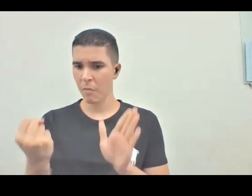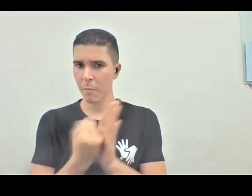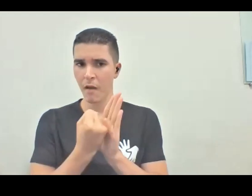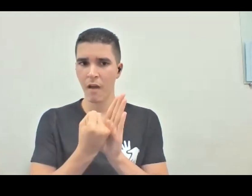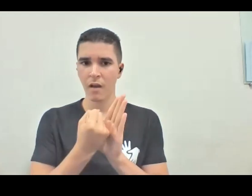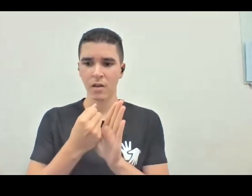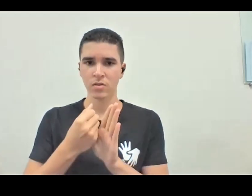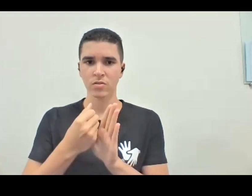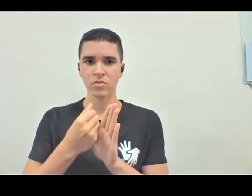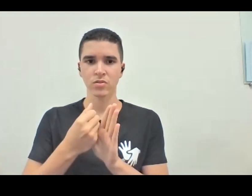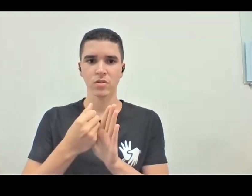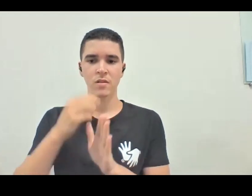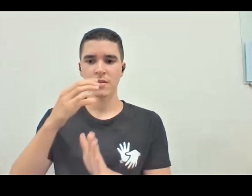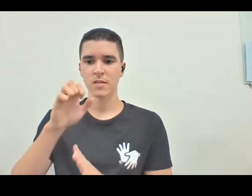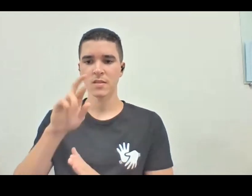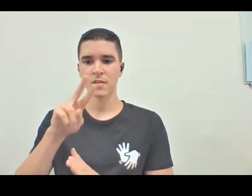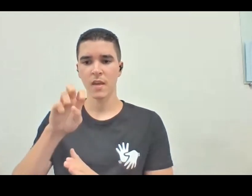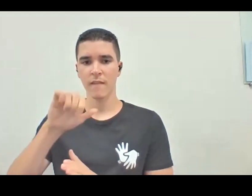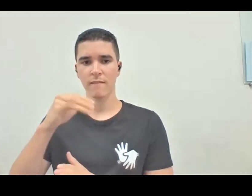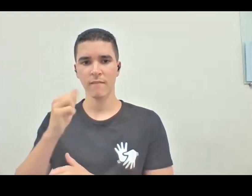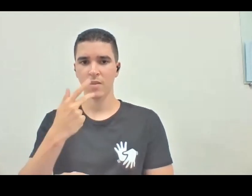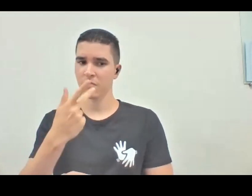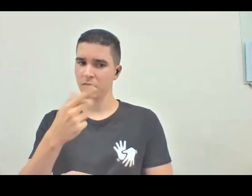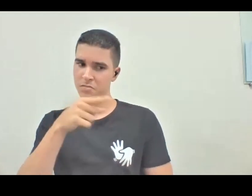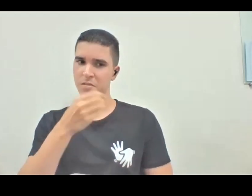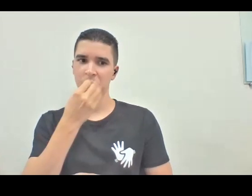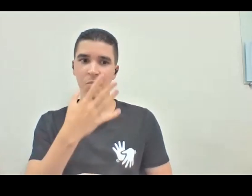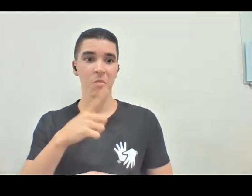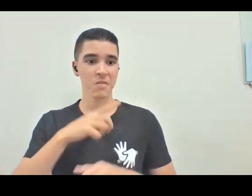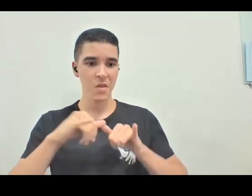tal, que também usa. Eu falei, meu, isso é muito bom, supermercado.